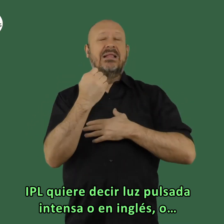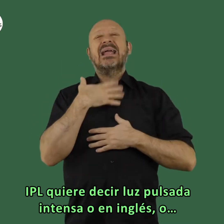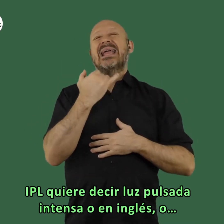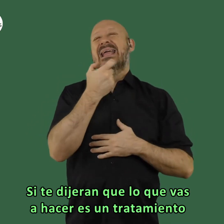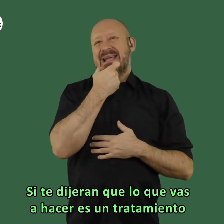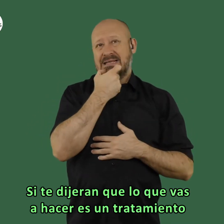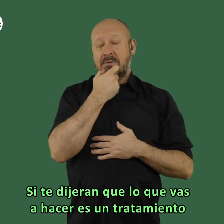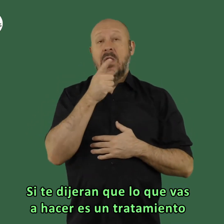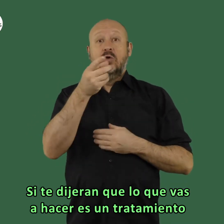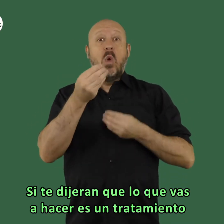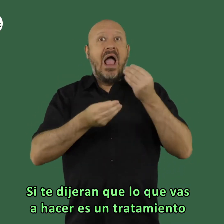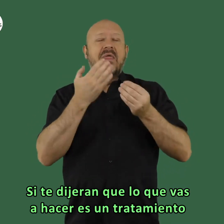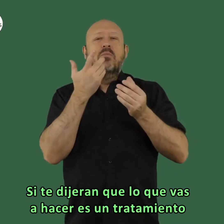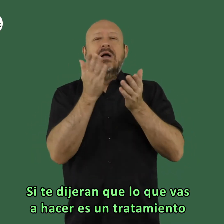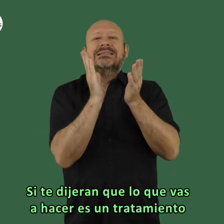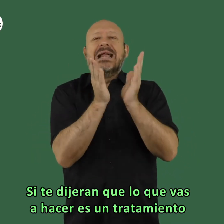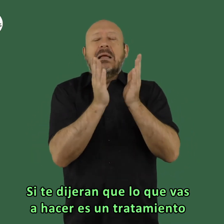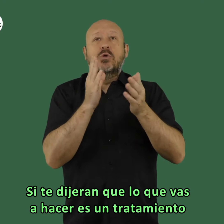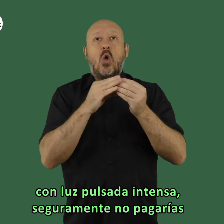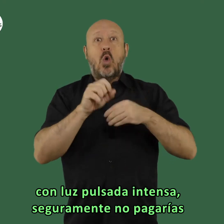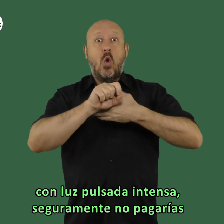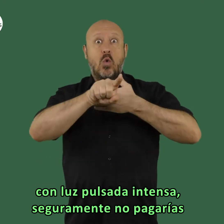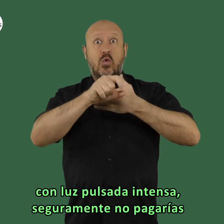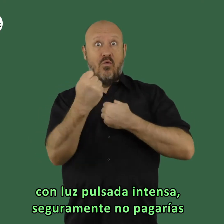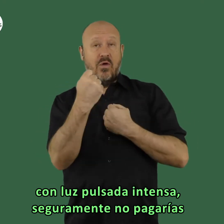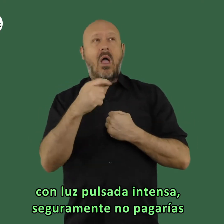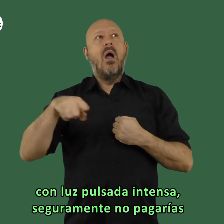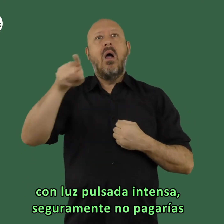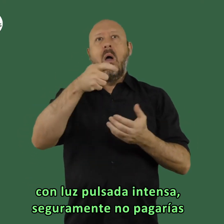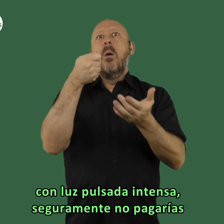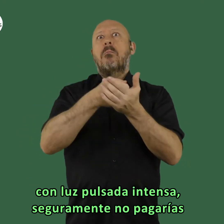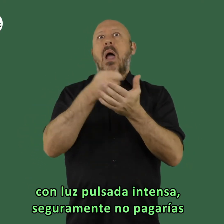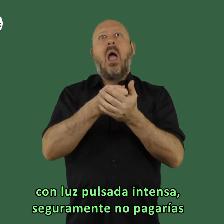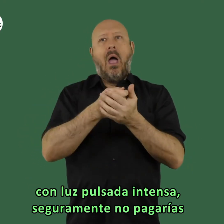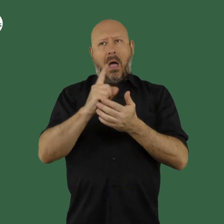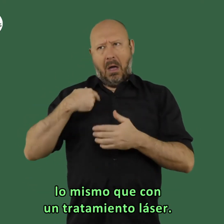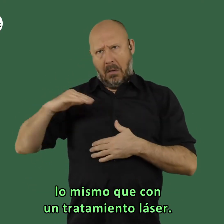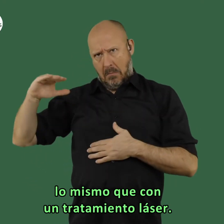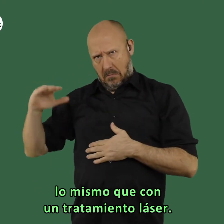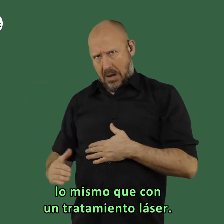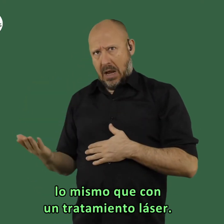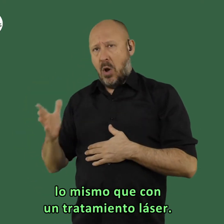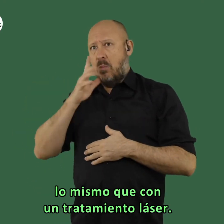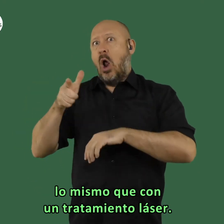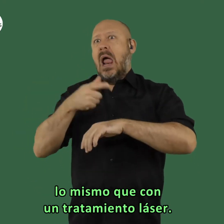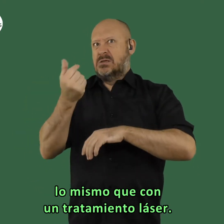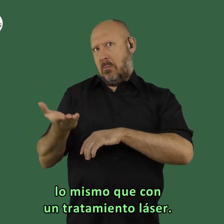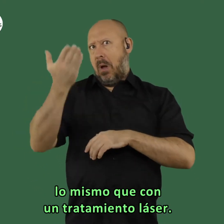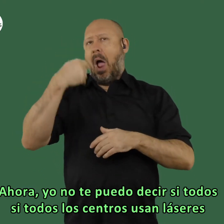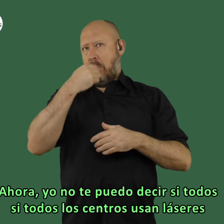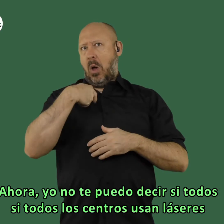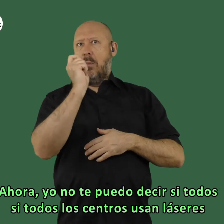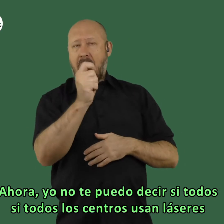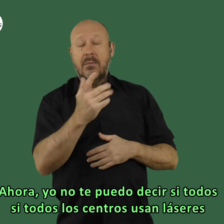inglés o si te dijeran que lo vas a hacer un tratamiento con con luz pulsada intensa seguramente no pagarías lo mismo que con un tratamiento